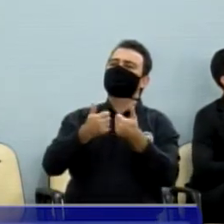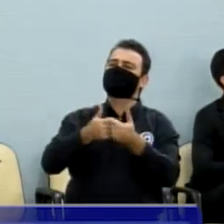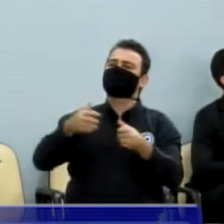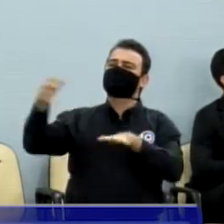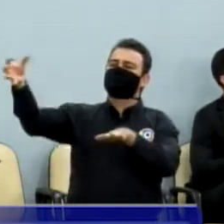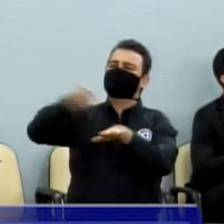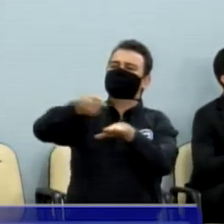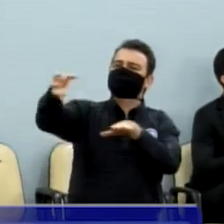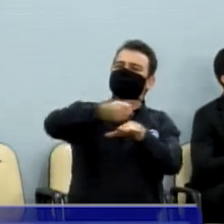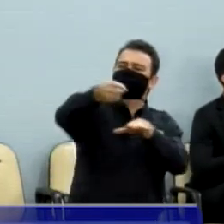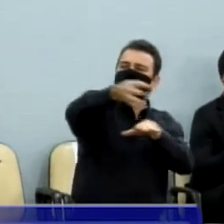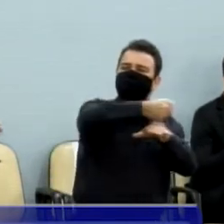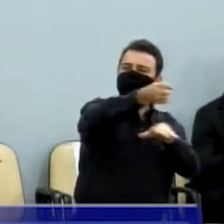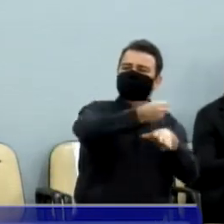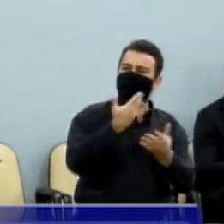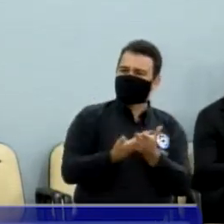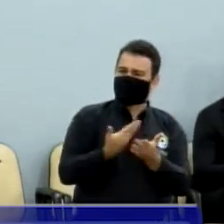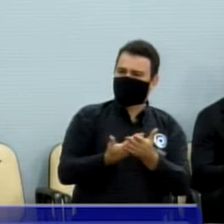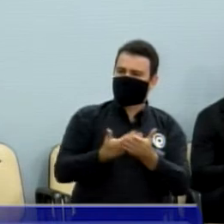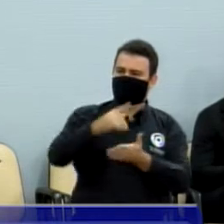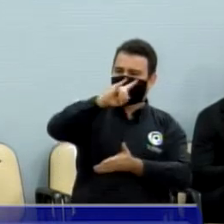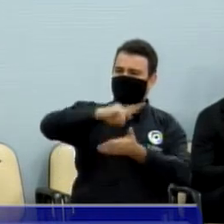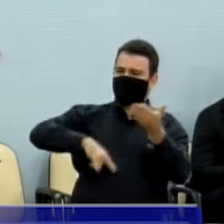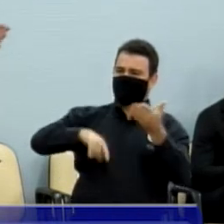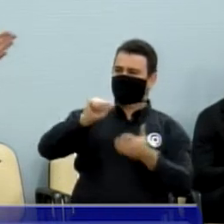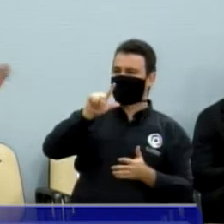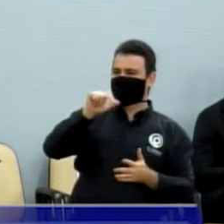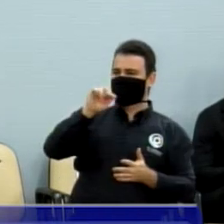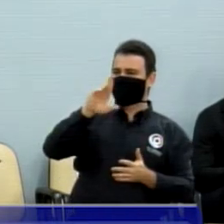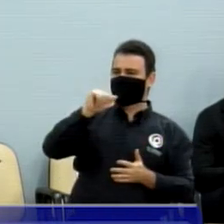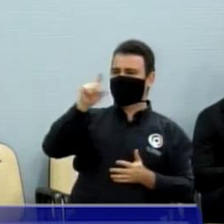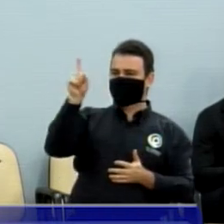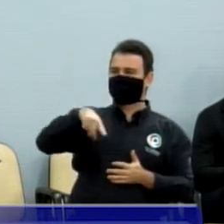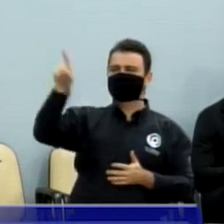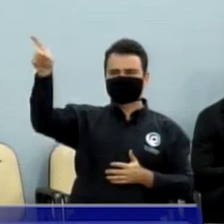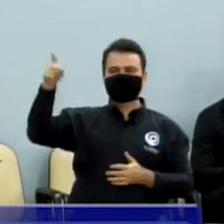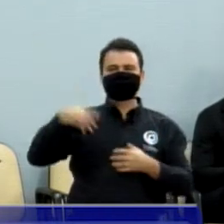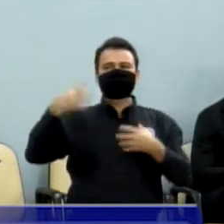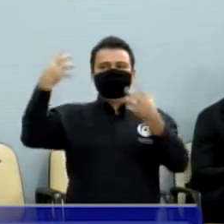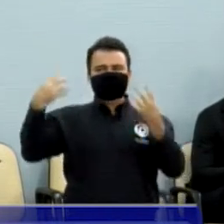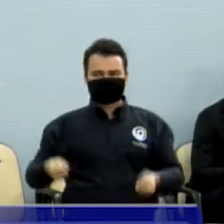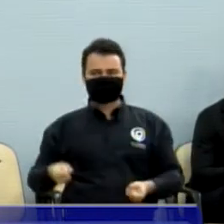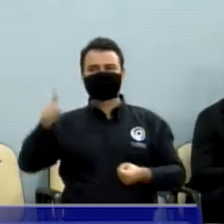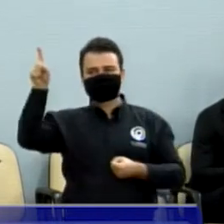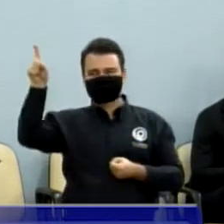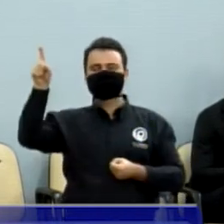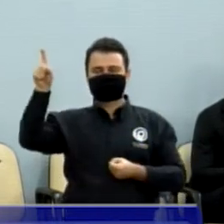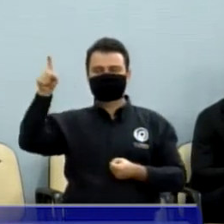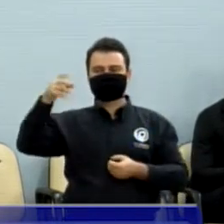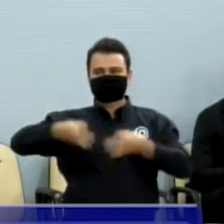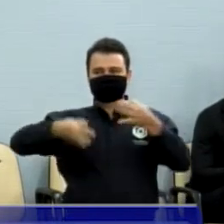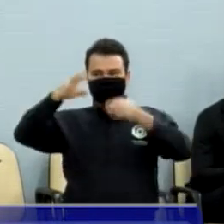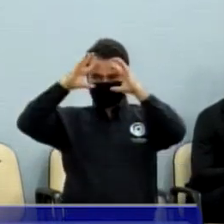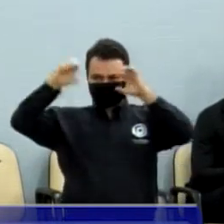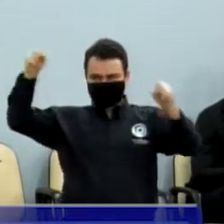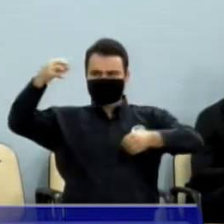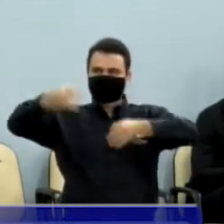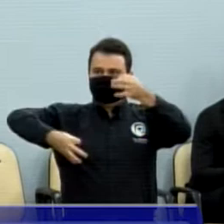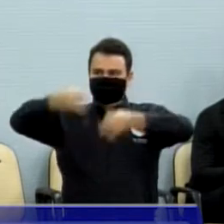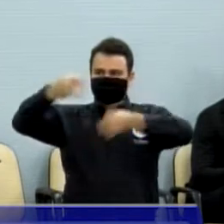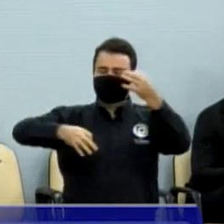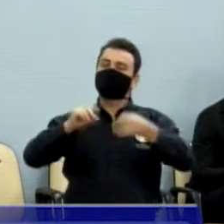escolar que eu tinha pedido, feito o projeto de lei, Jorge Menezes, para conseguir o auxílio